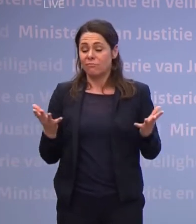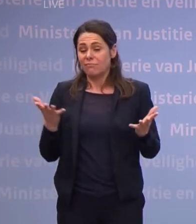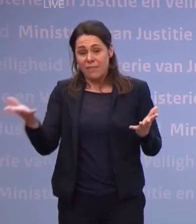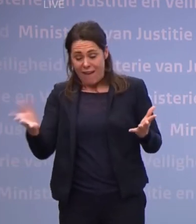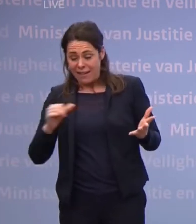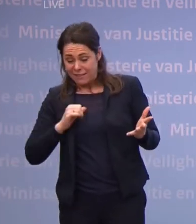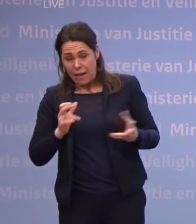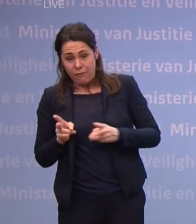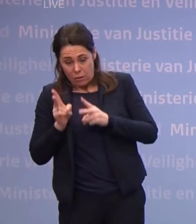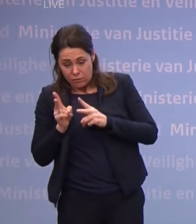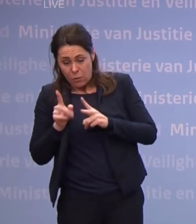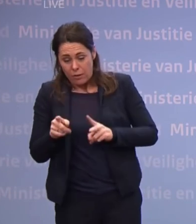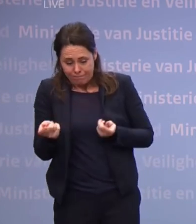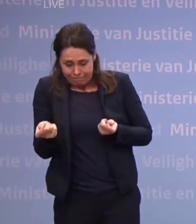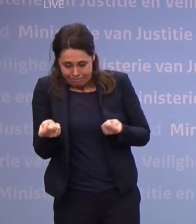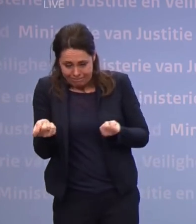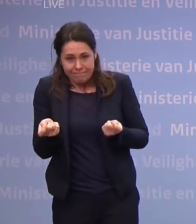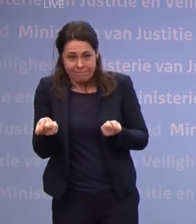verantwoordelijk voor zijn.